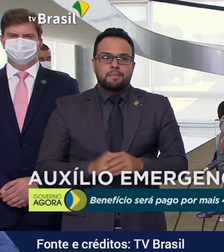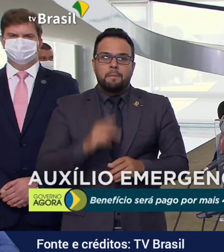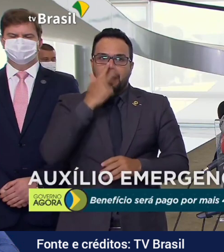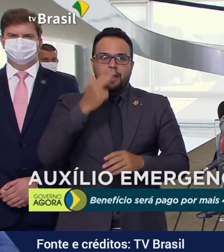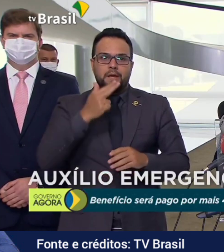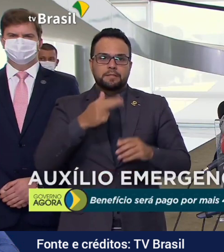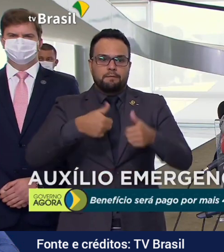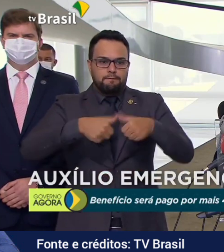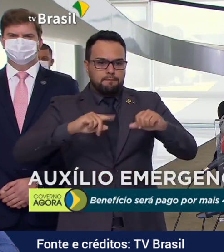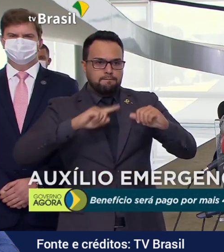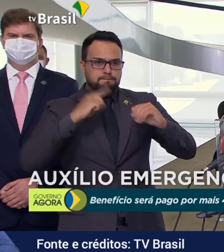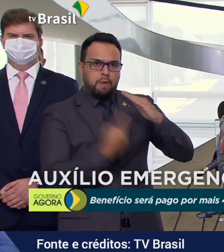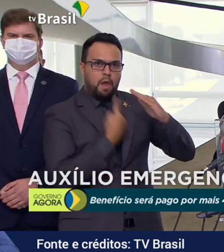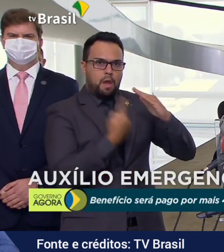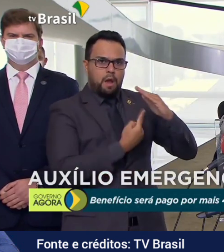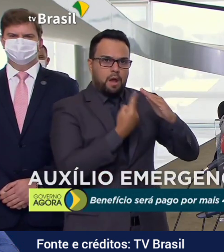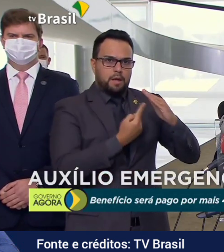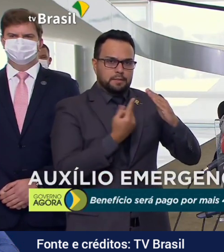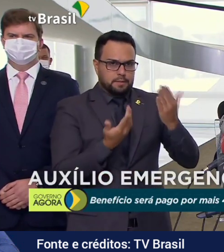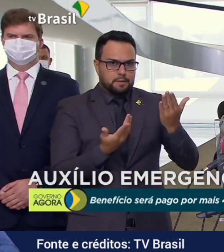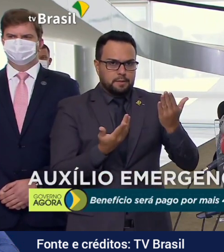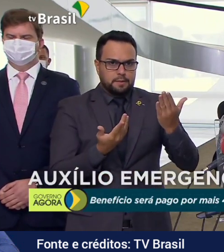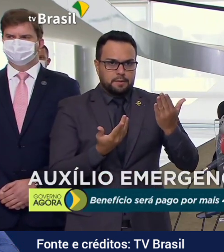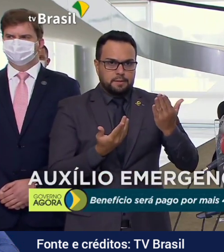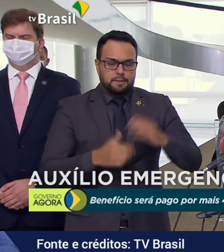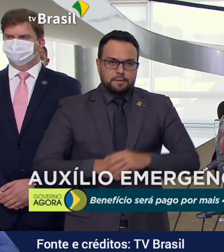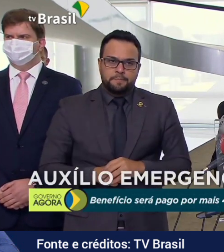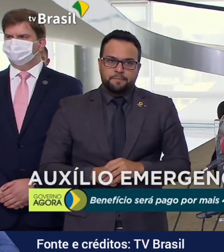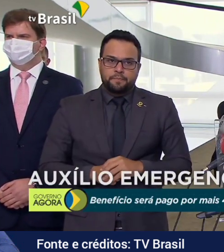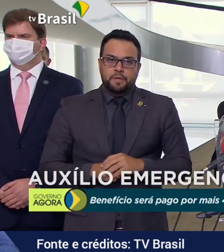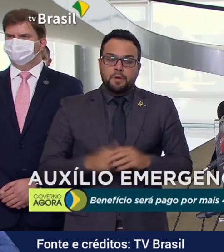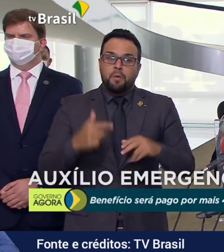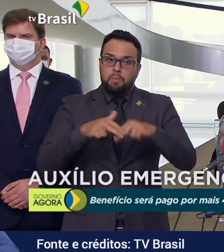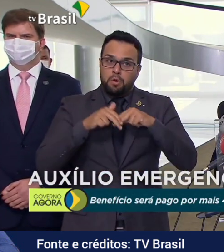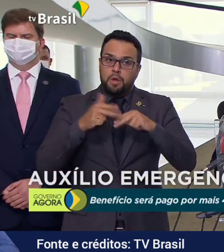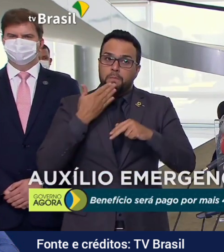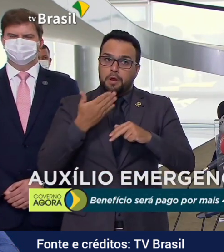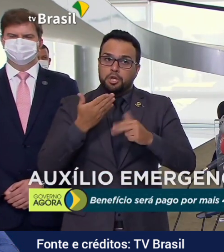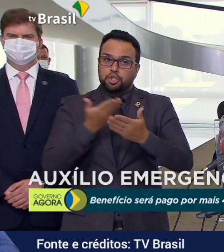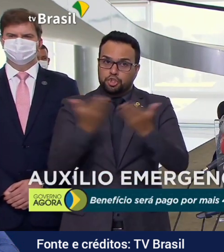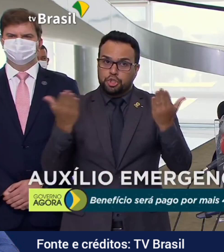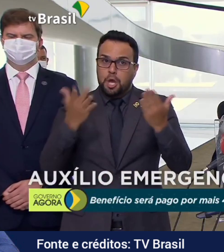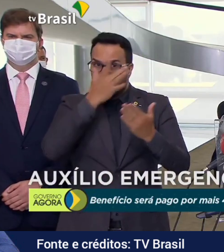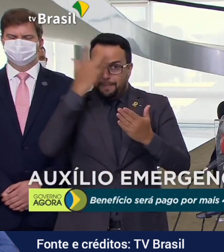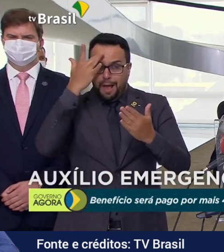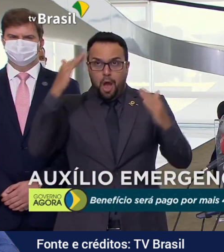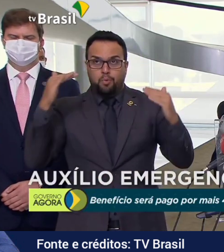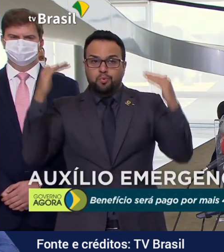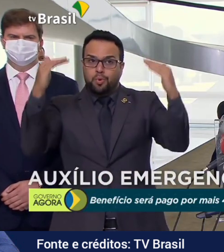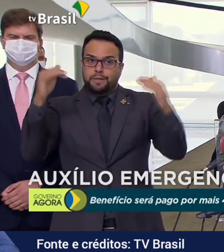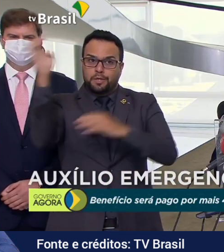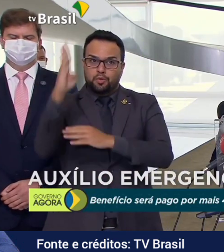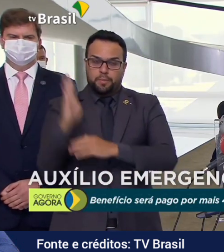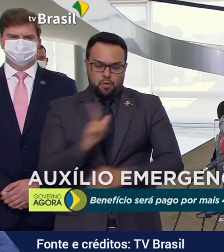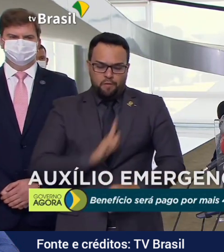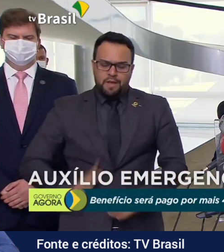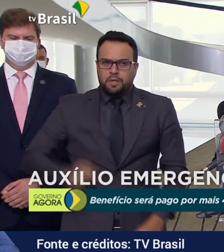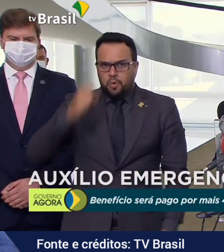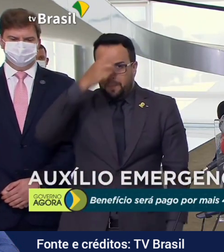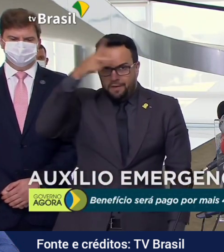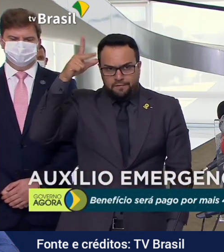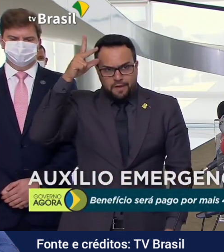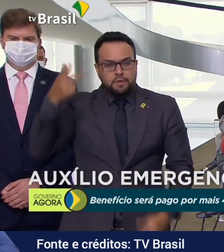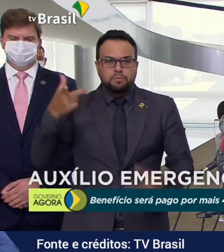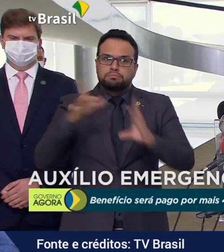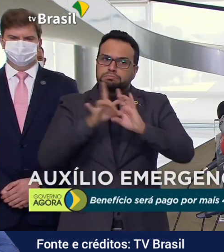Eu apelo a todas as autoridades do Brasil que revejam essa política e permitam que o povo vá trabalhar. Nós,